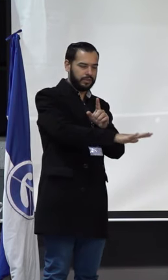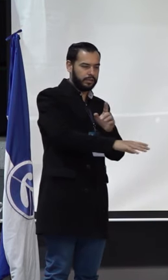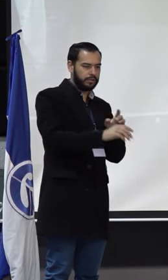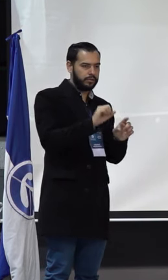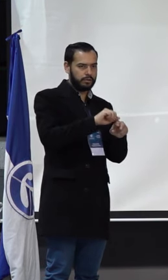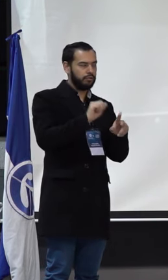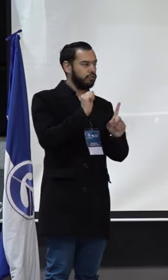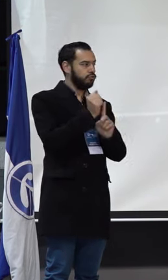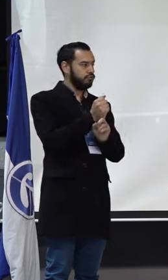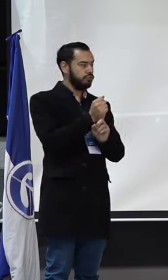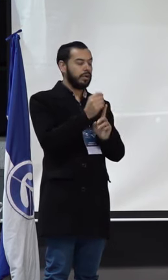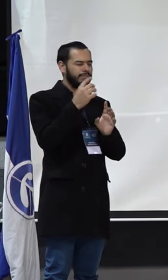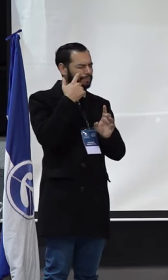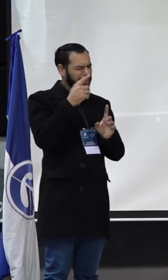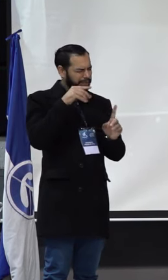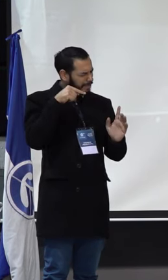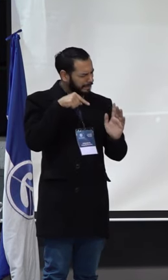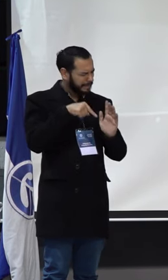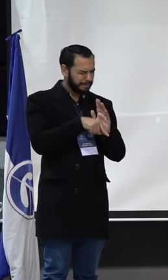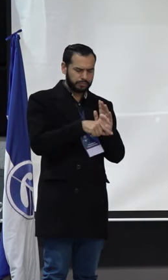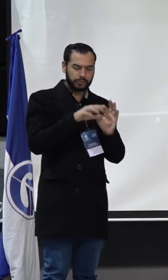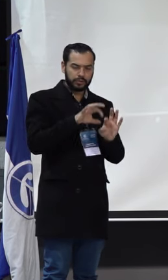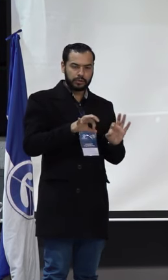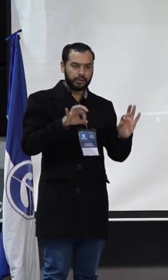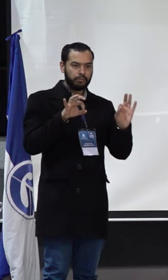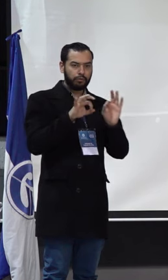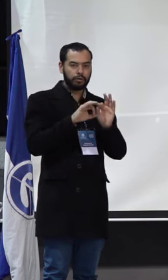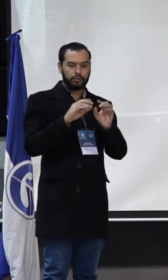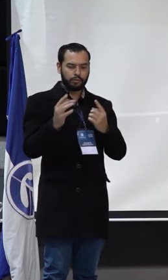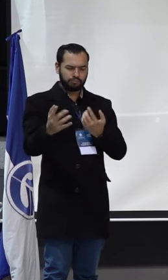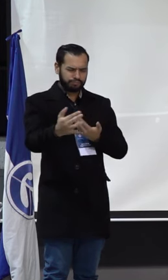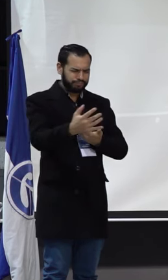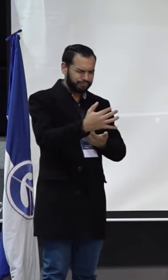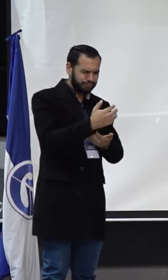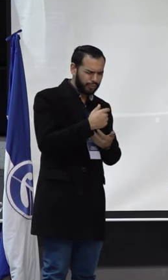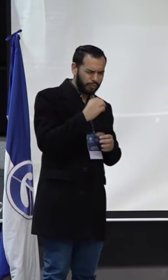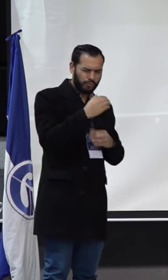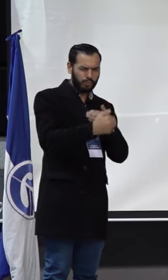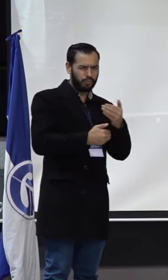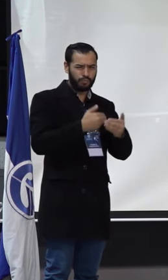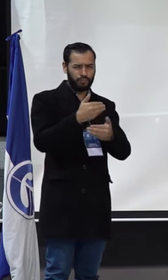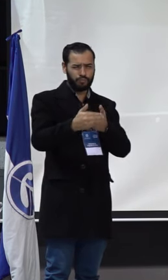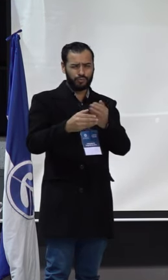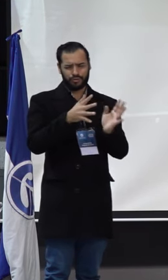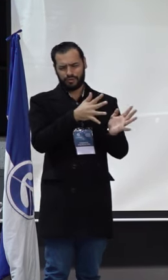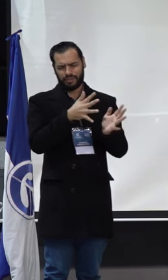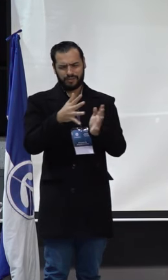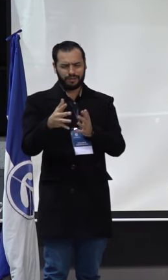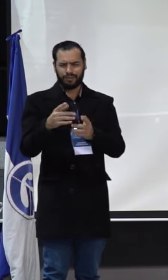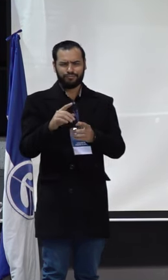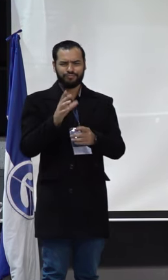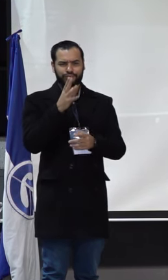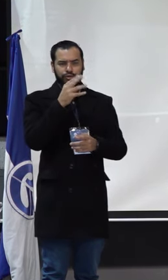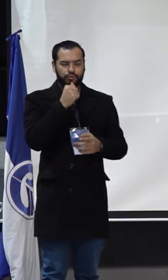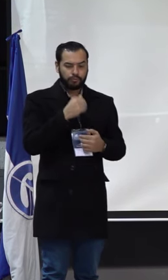es profundamente importante y no se recoge dentro de todos los procesos de enseñanza y procesos formativos en